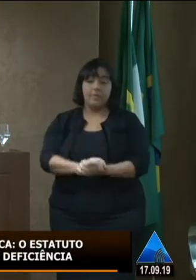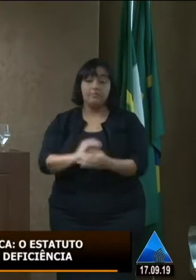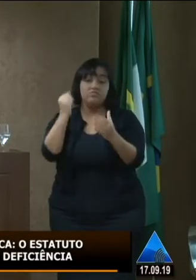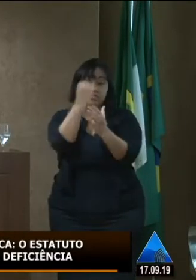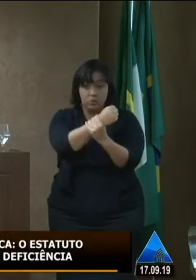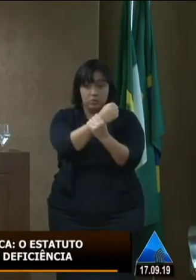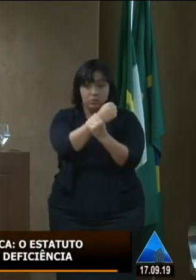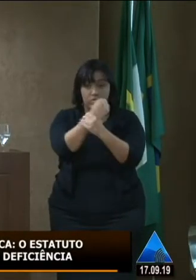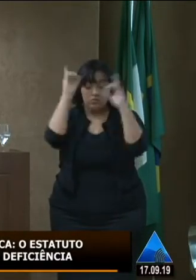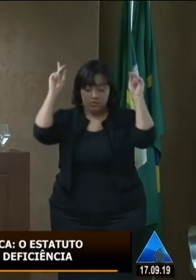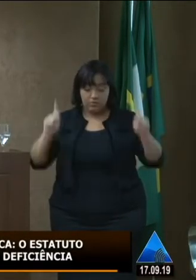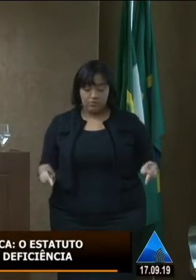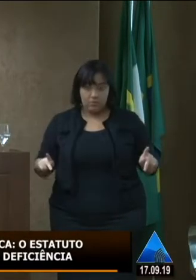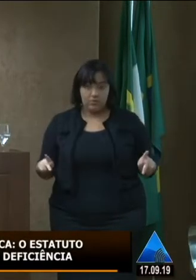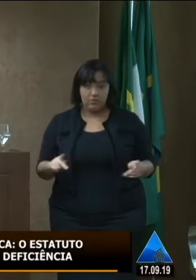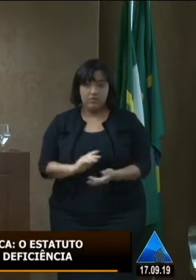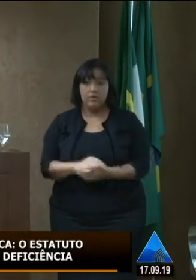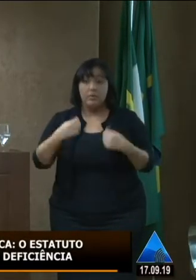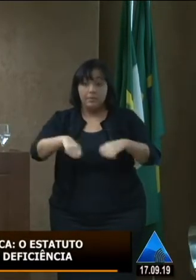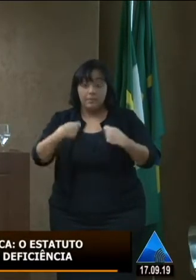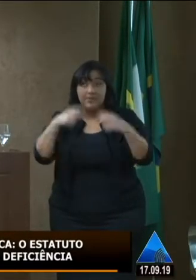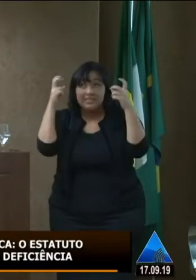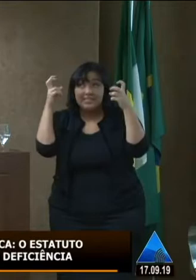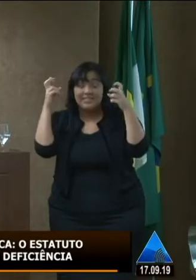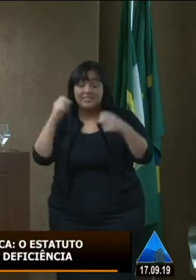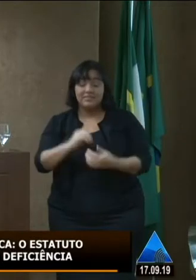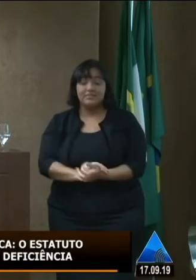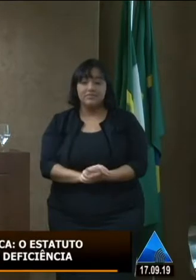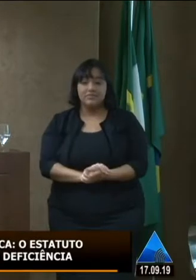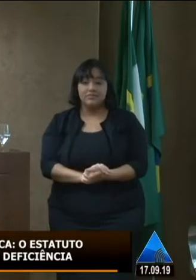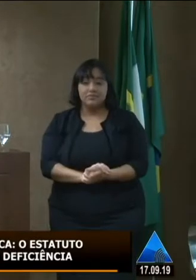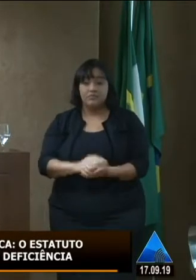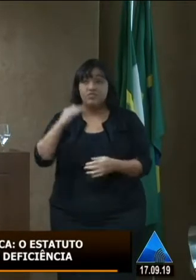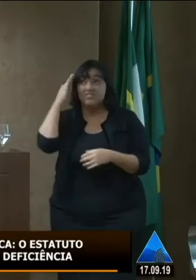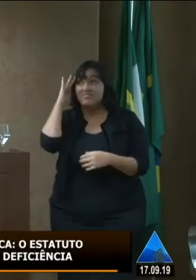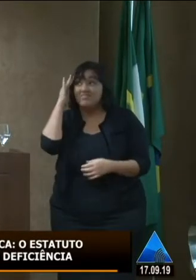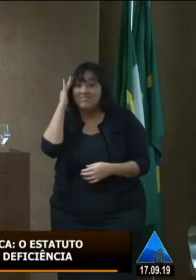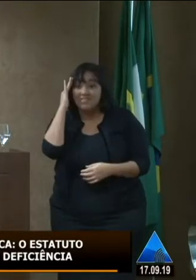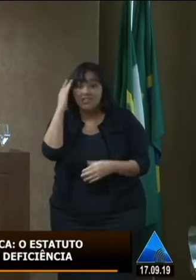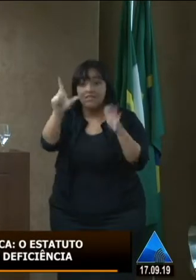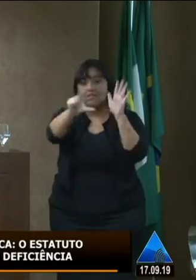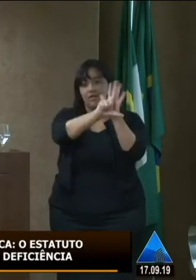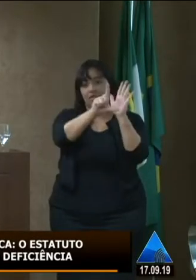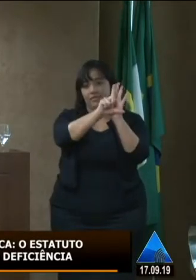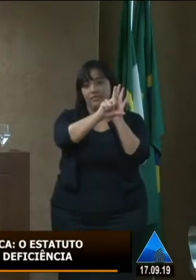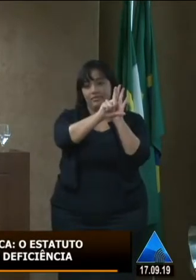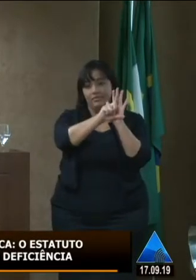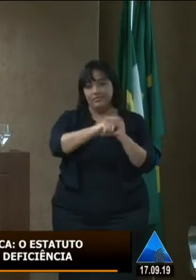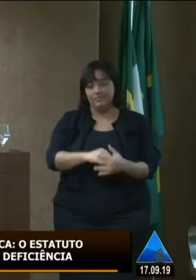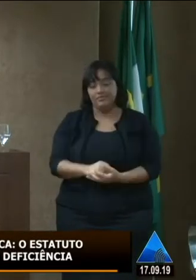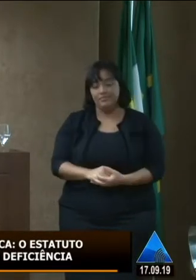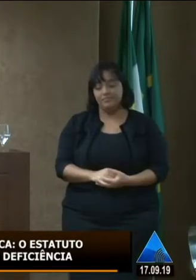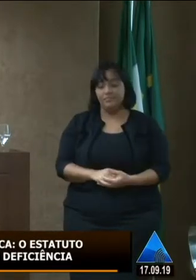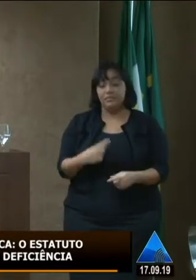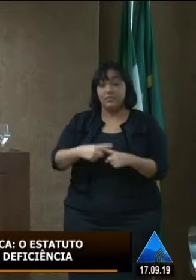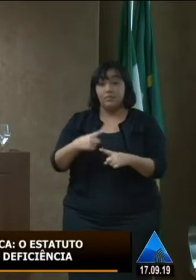gente percebe que há necessidade fundamental de intersetorialidade na formulação e na execução das políticas públicas